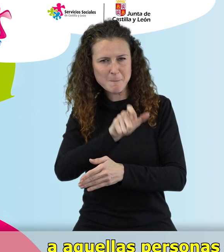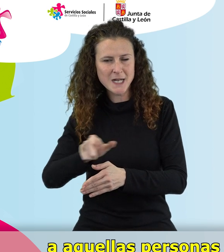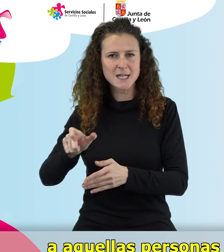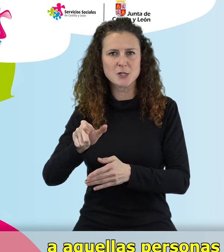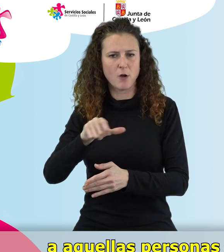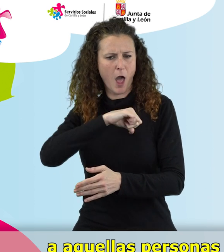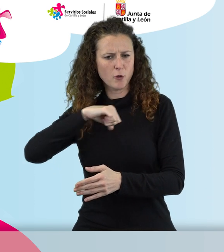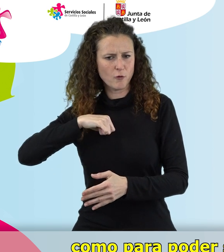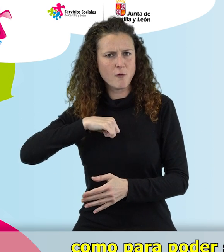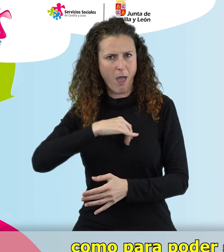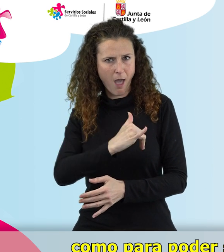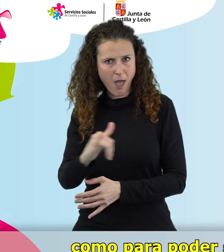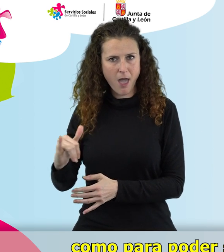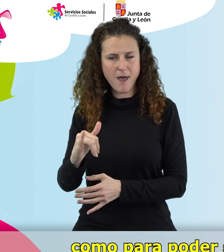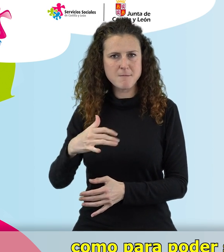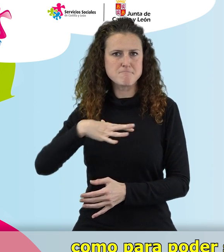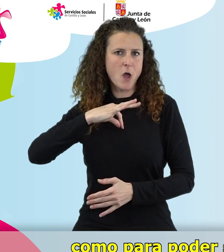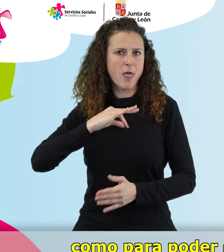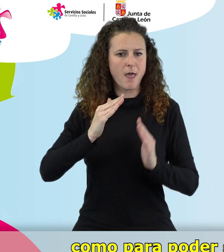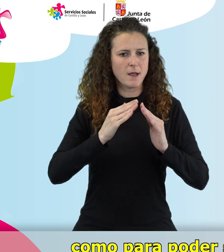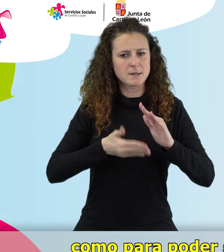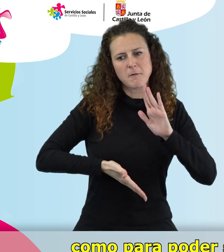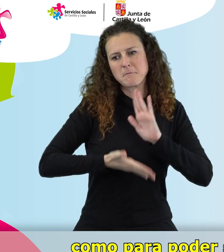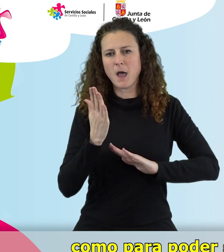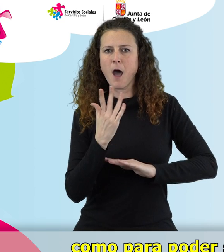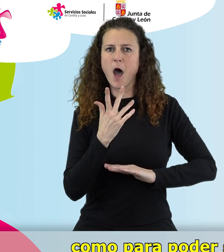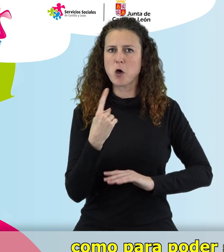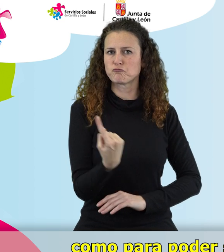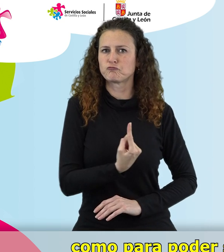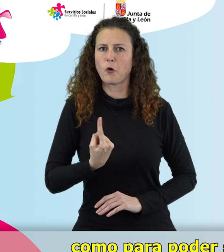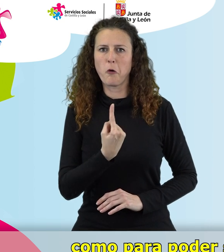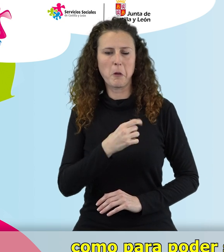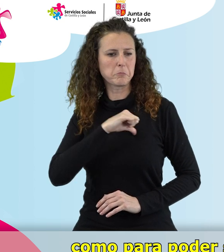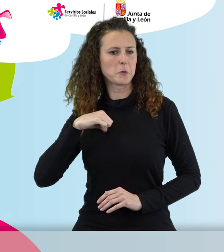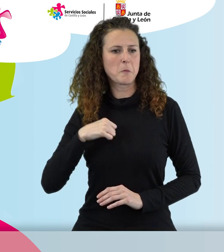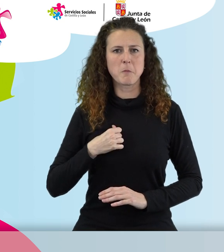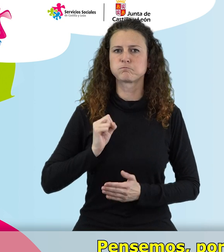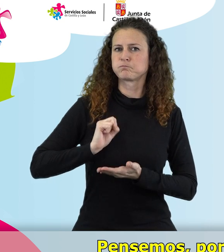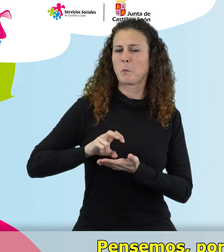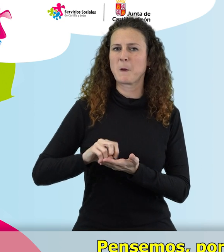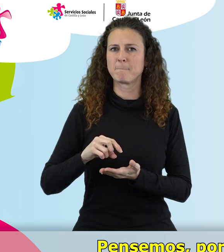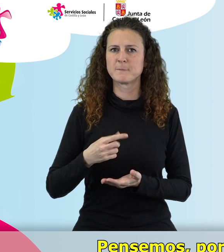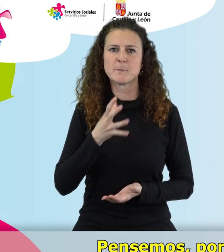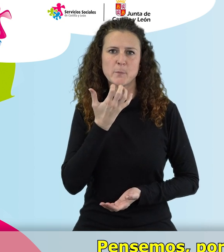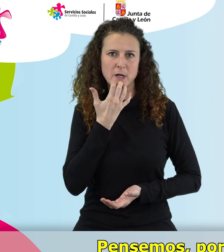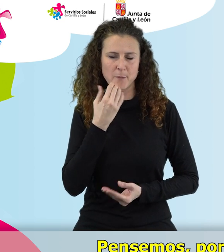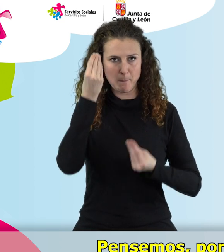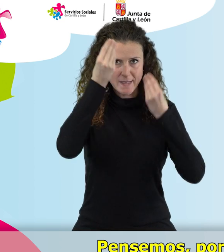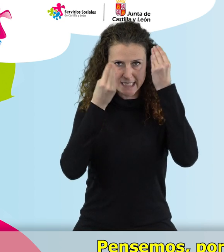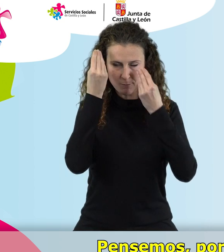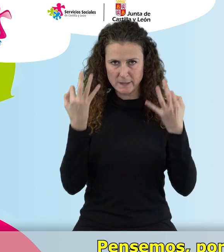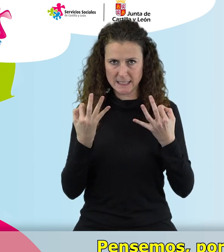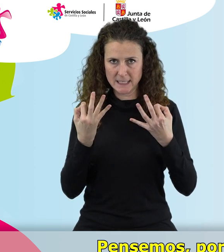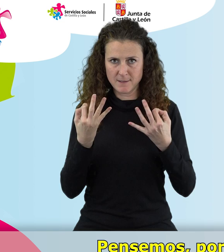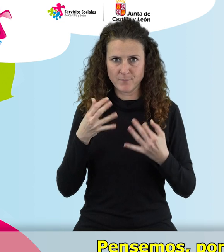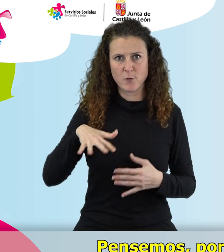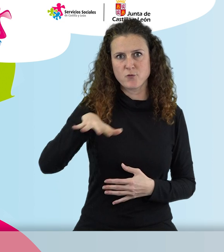suficiente autonomía como para poder salir de casa habitualmente solas, sin compañía. Pensemos, por ejemplo, en